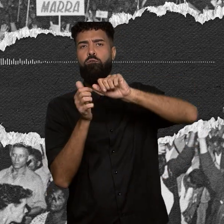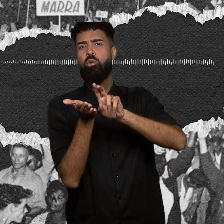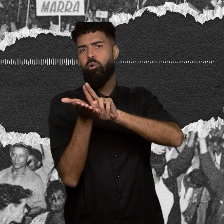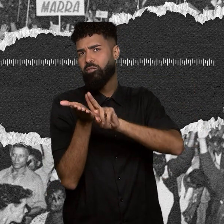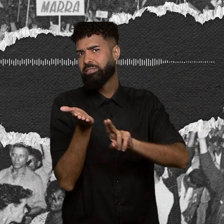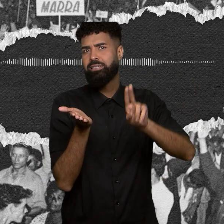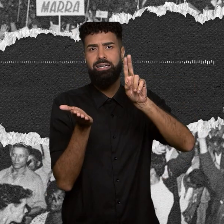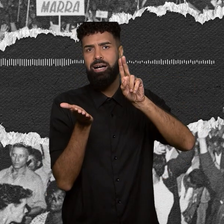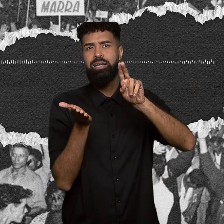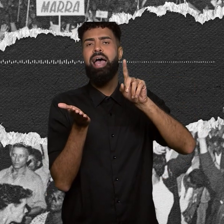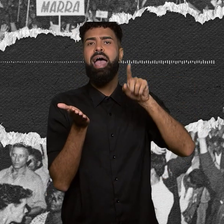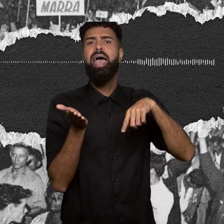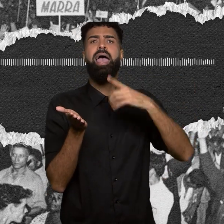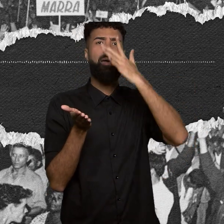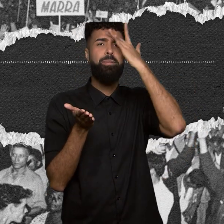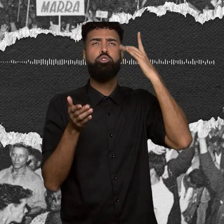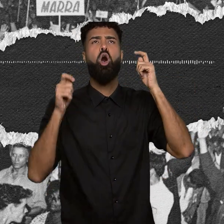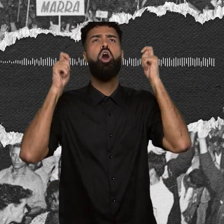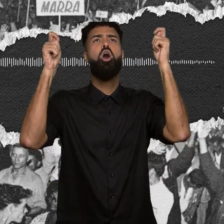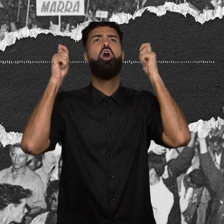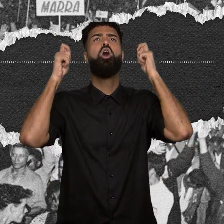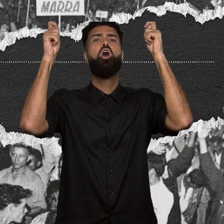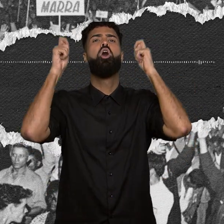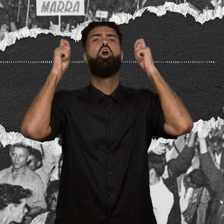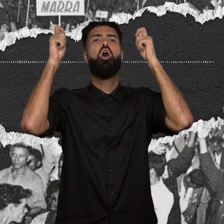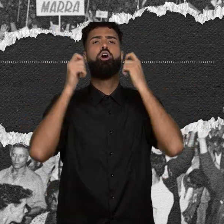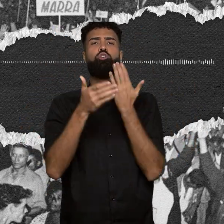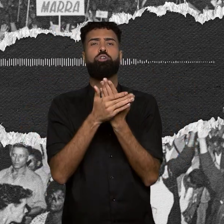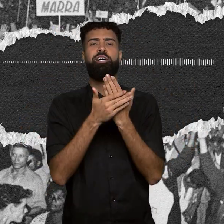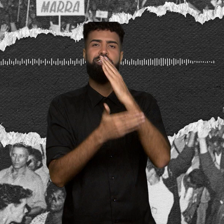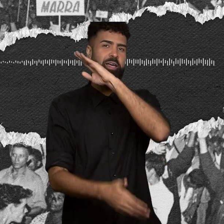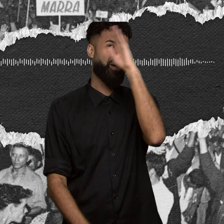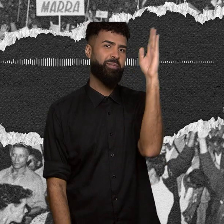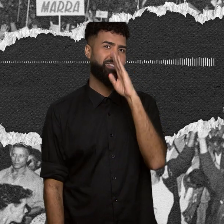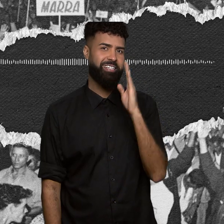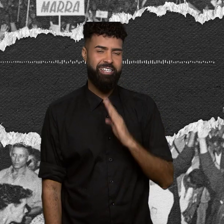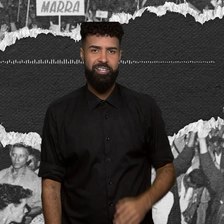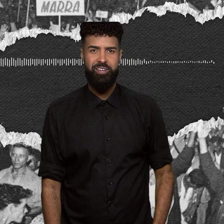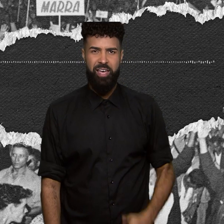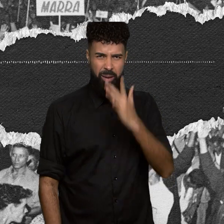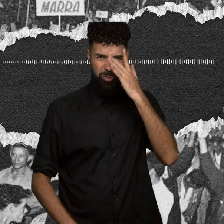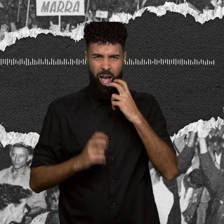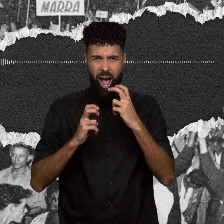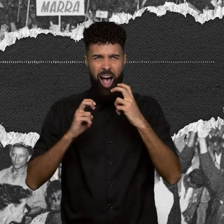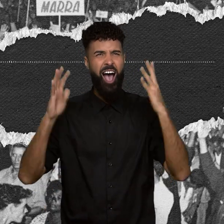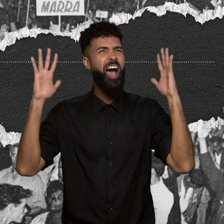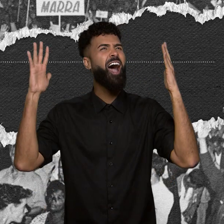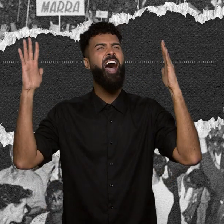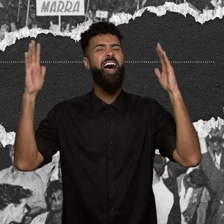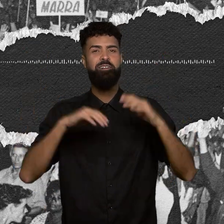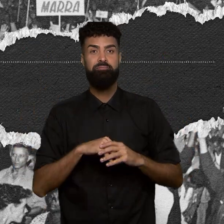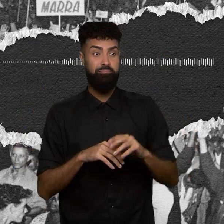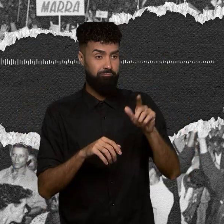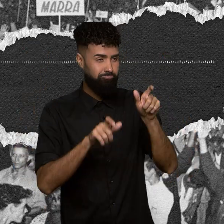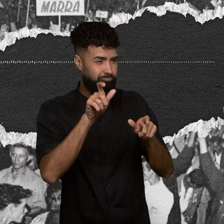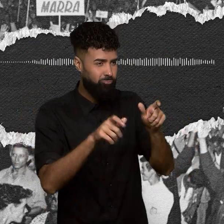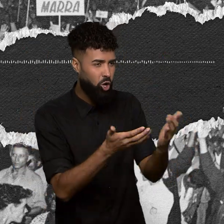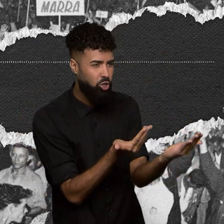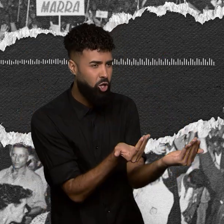reclamada pelos estudantes brasileiros, reclamada pelos universitários, que sempre